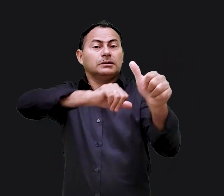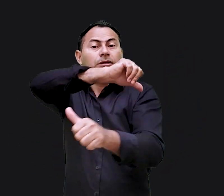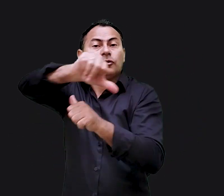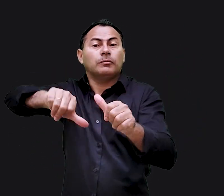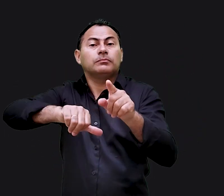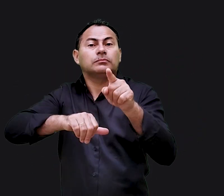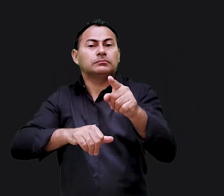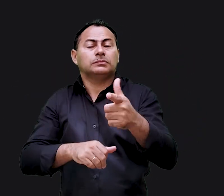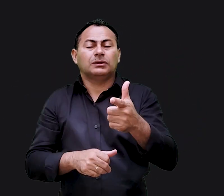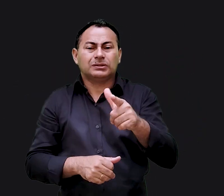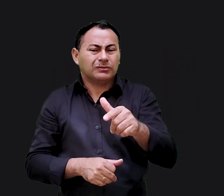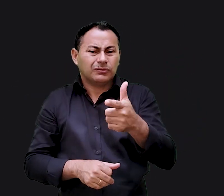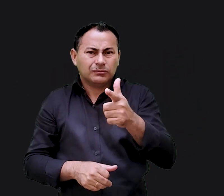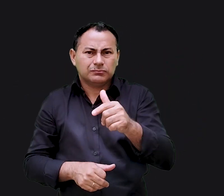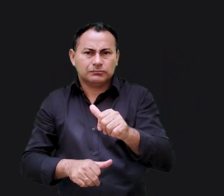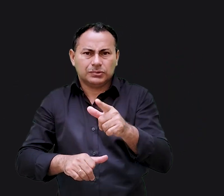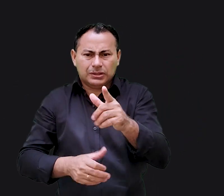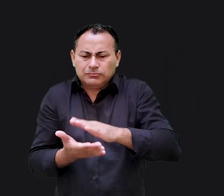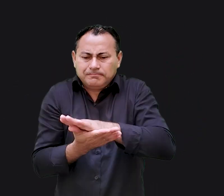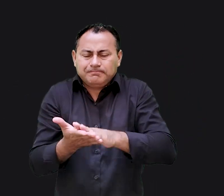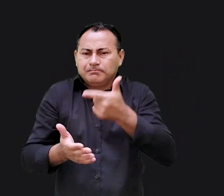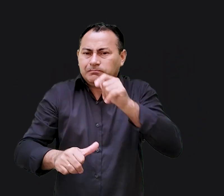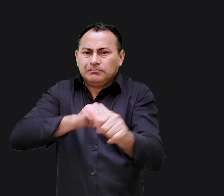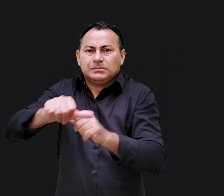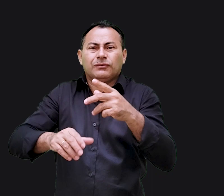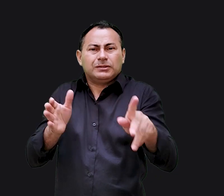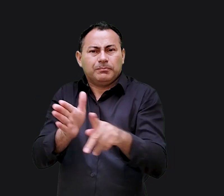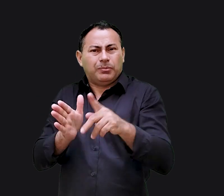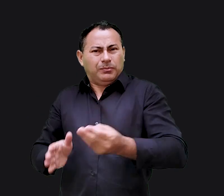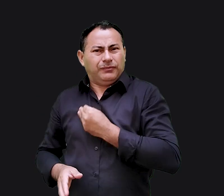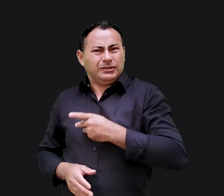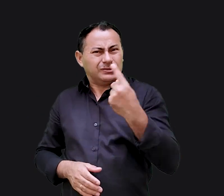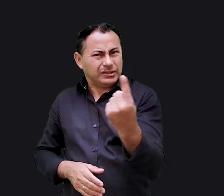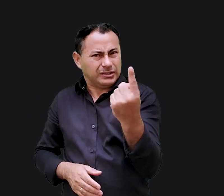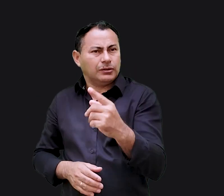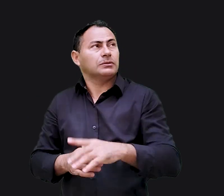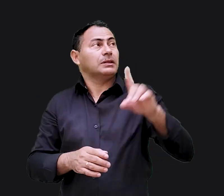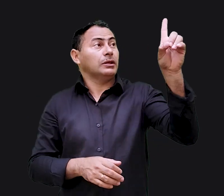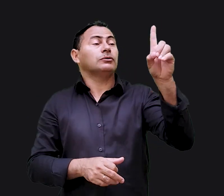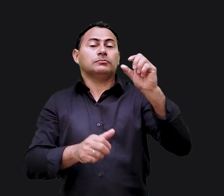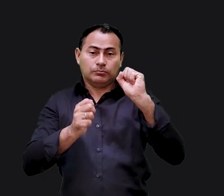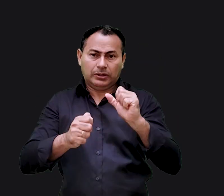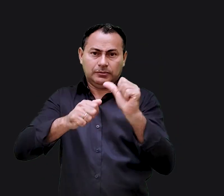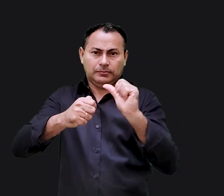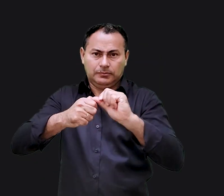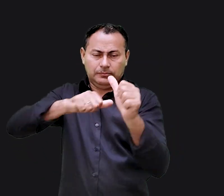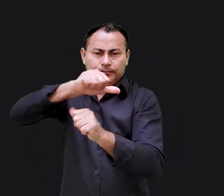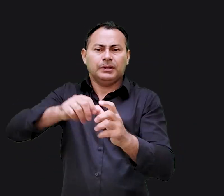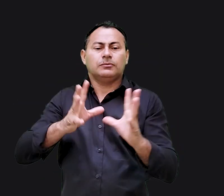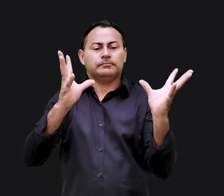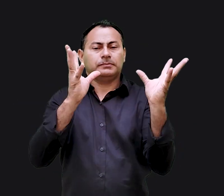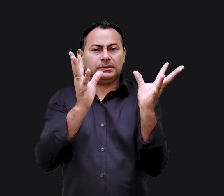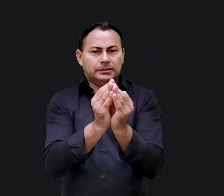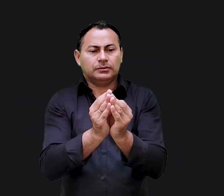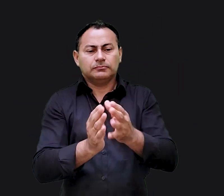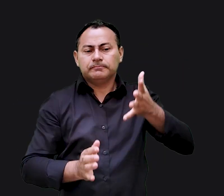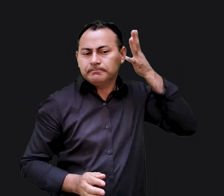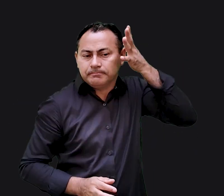ser que Deus o transforme você não conseguirá nenhuma transformação por você mesmo essa é a síntese de um dos sermões de Jeremias